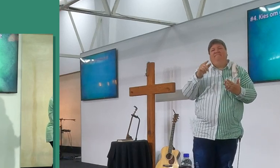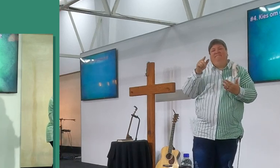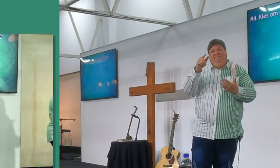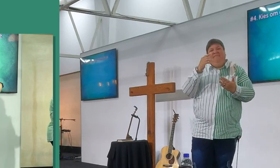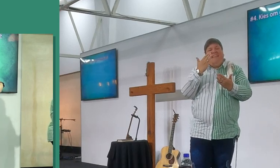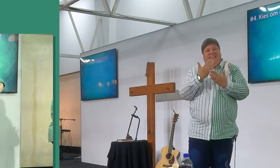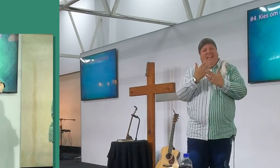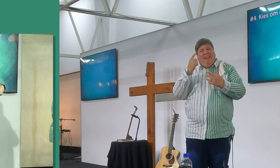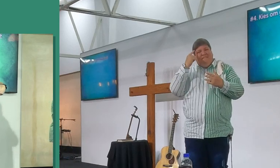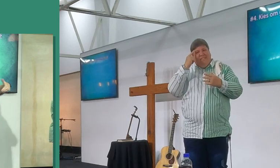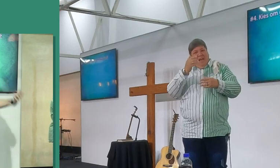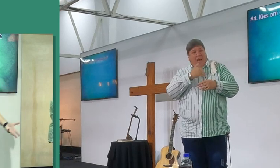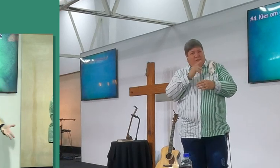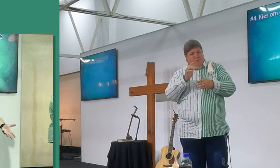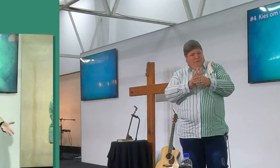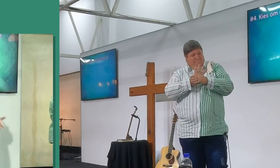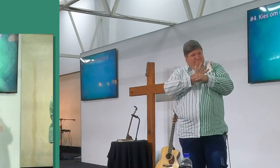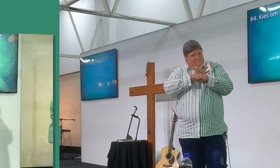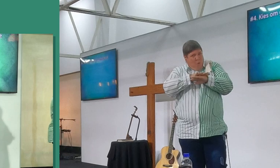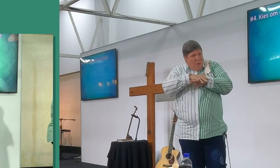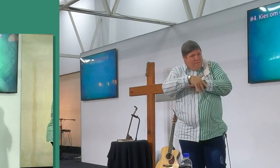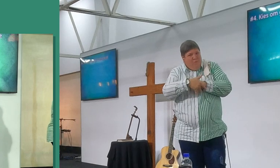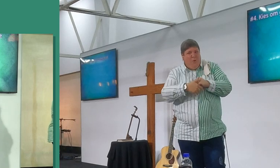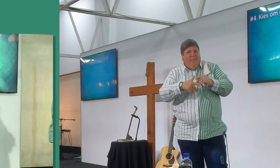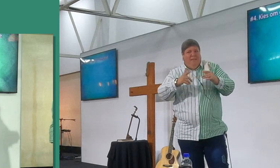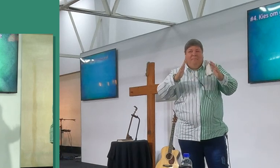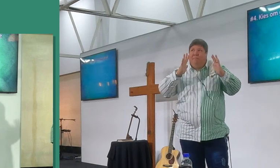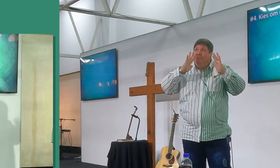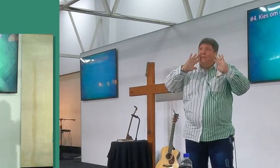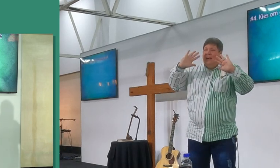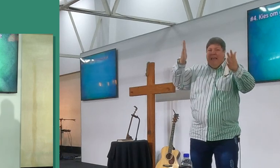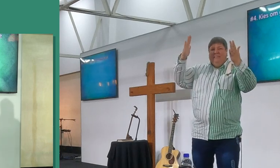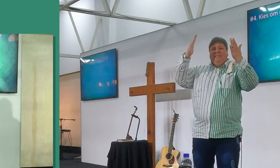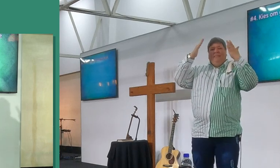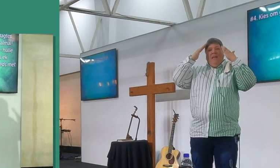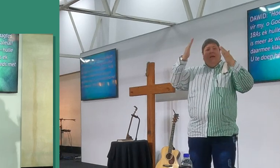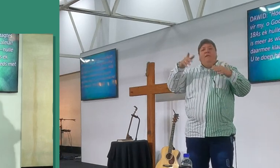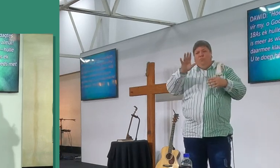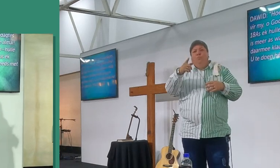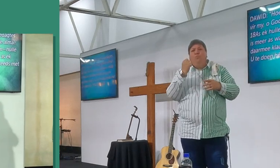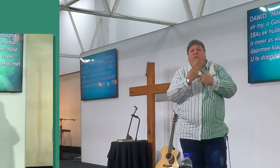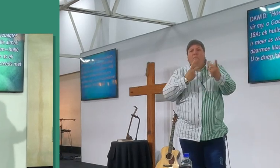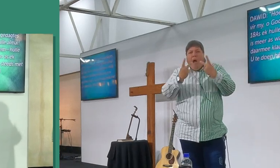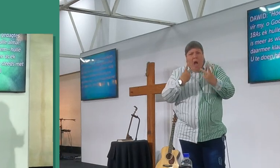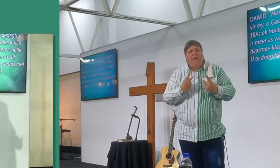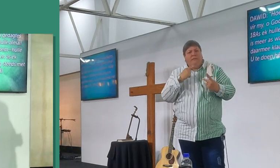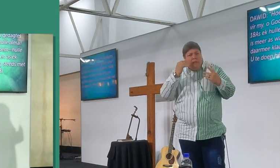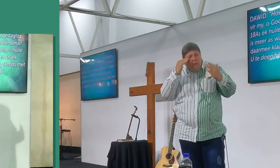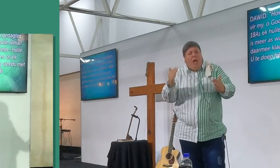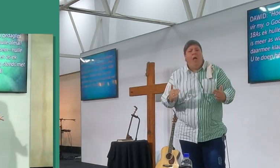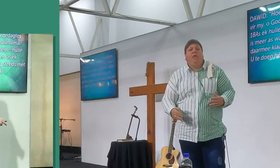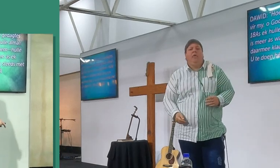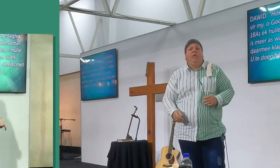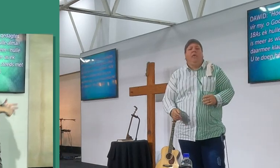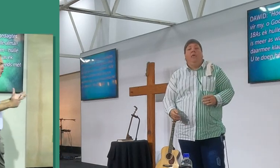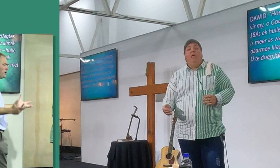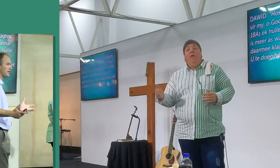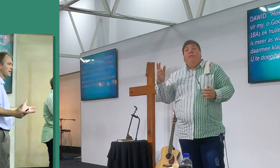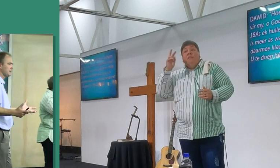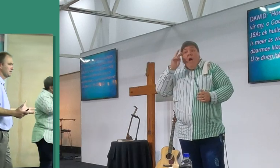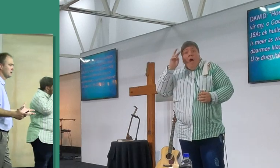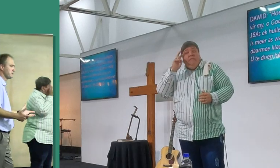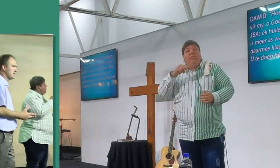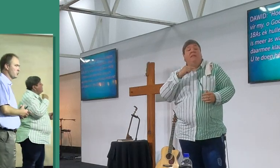gesê, dit moet oorloop, nou, hoe gaan dit like as ek oorloop, so ek sê vir mense dankie, nou, David sê, David sê, hoe